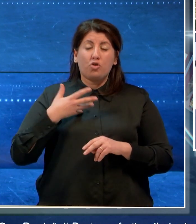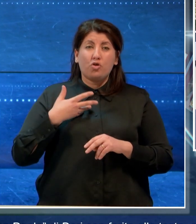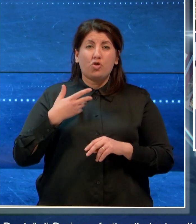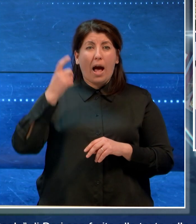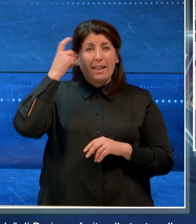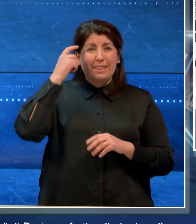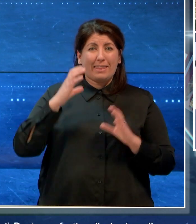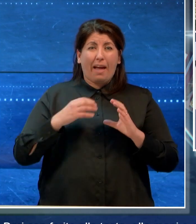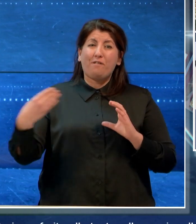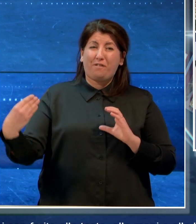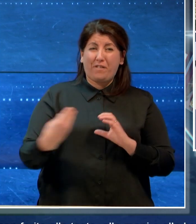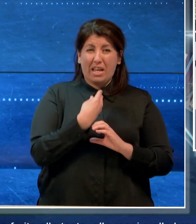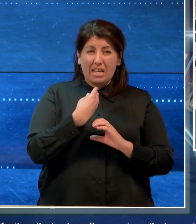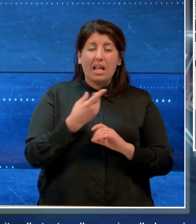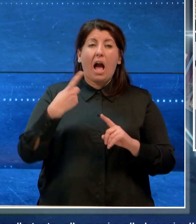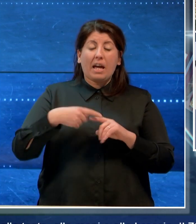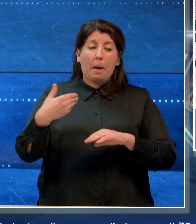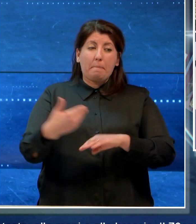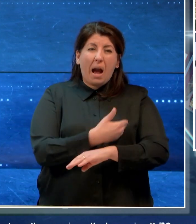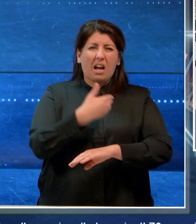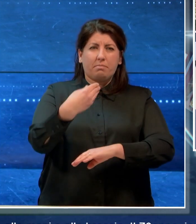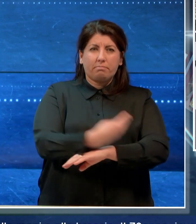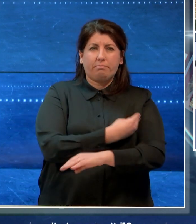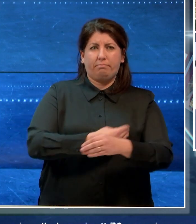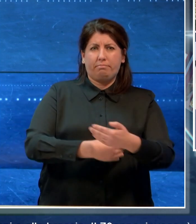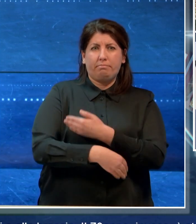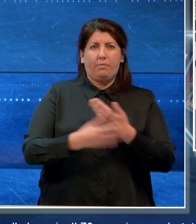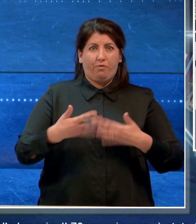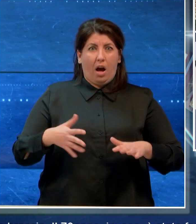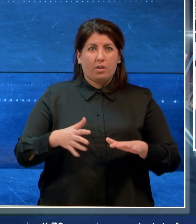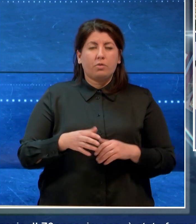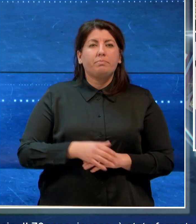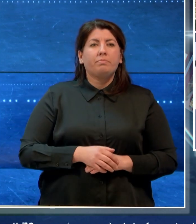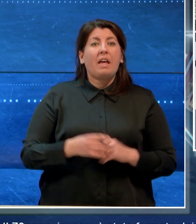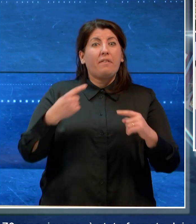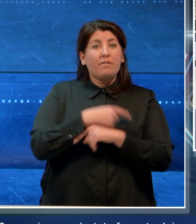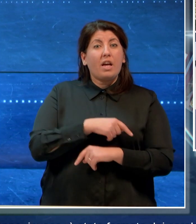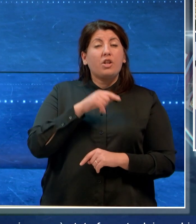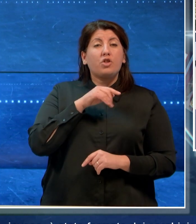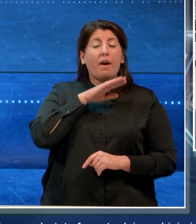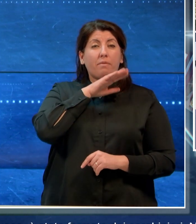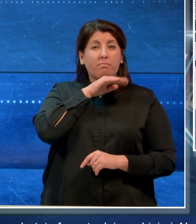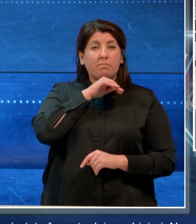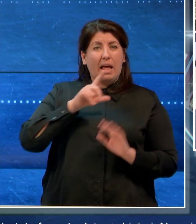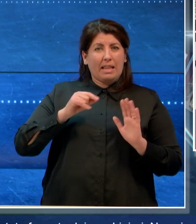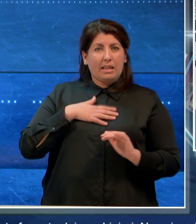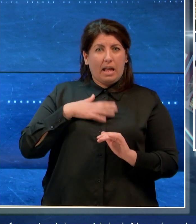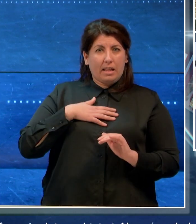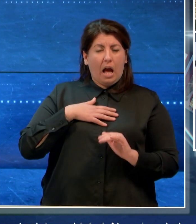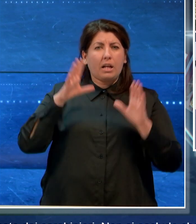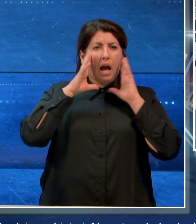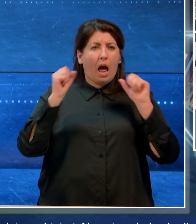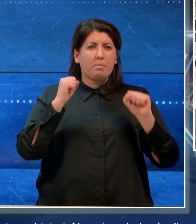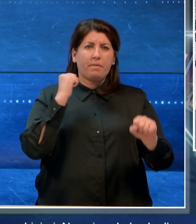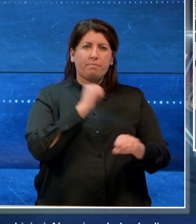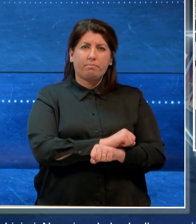testa, alle mani e alle braccia. Il settantenne invece è stato fermato dai carabinieri. Non